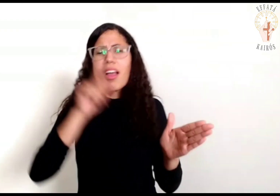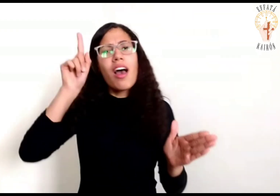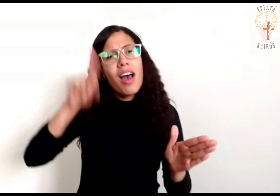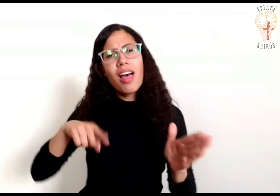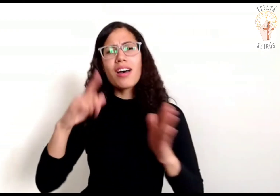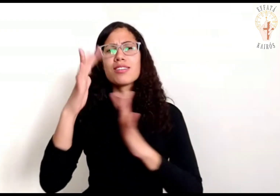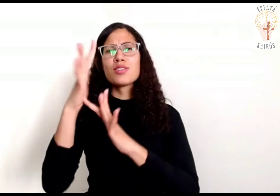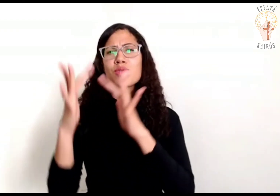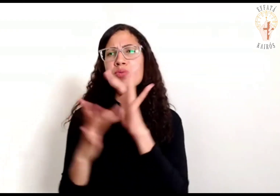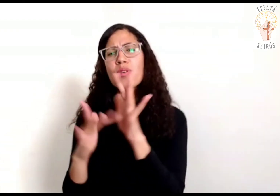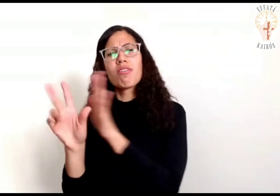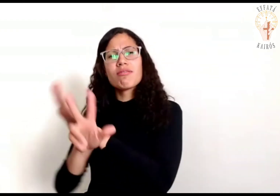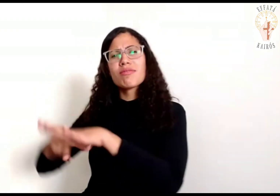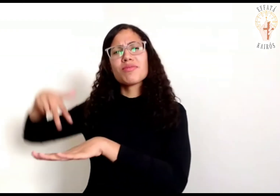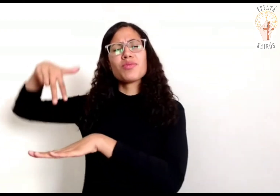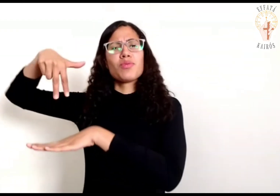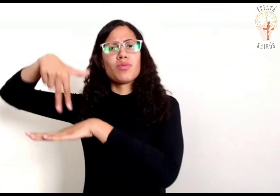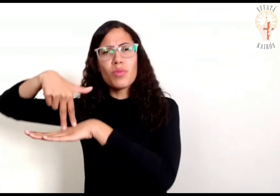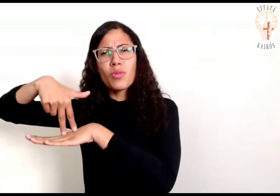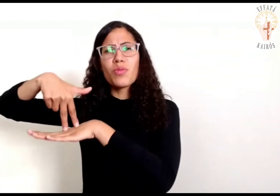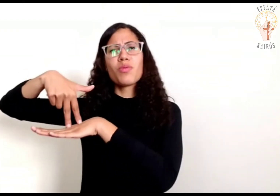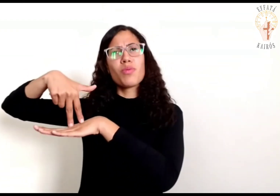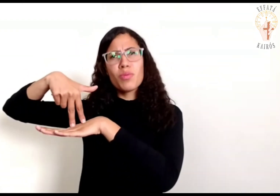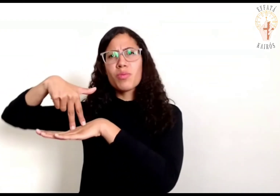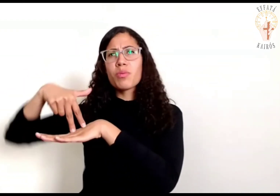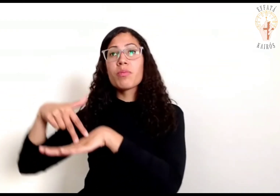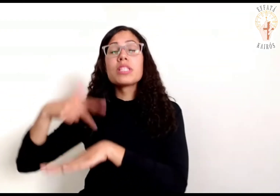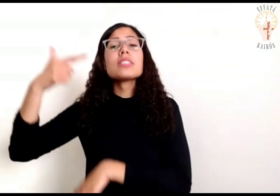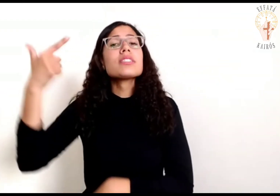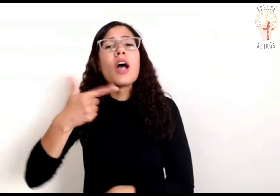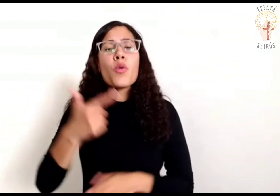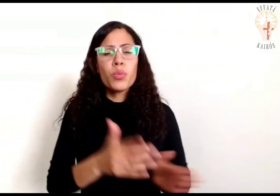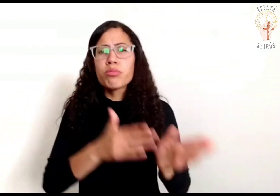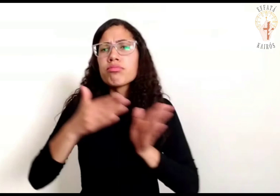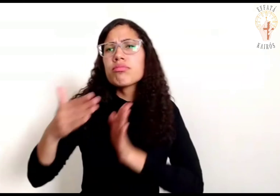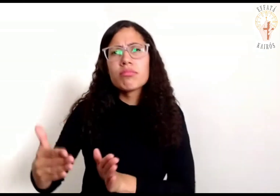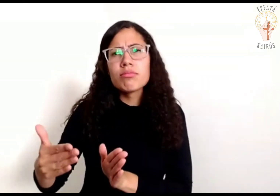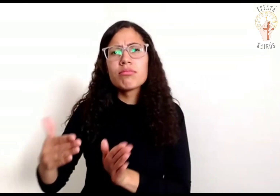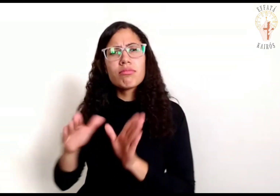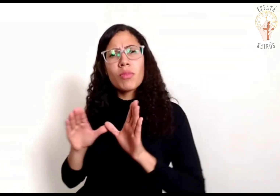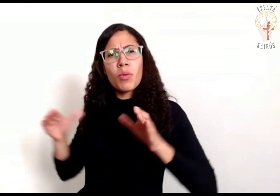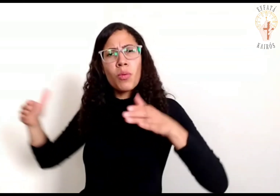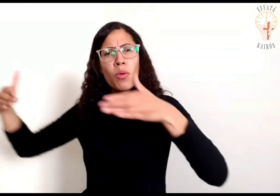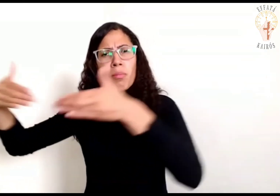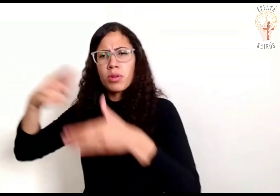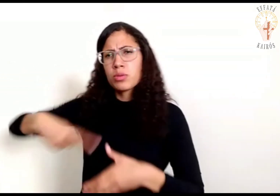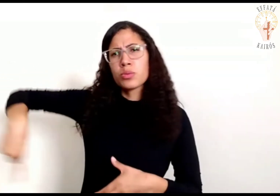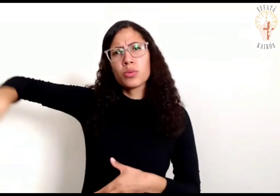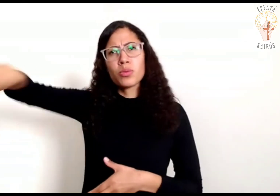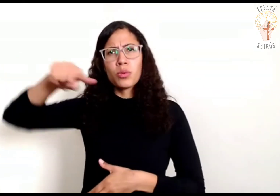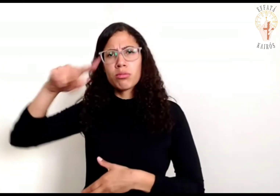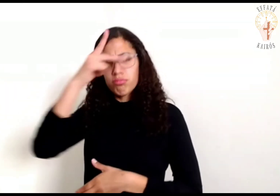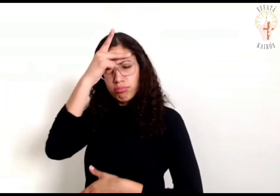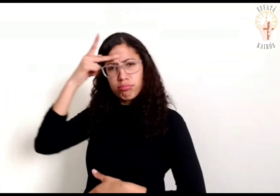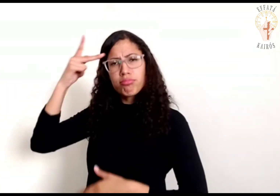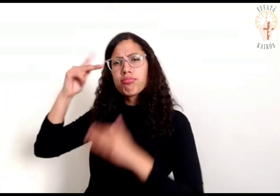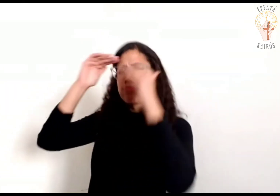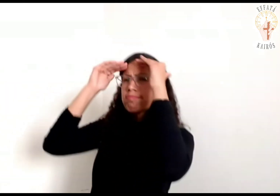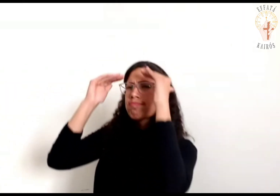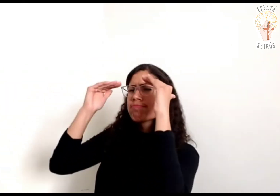Em primeiro lugar, Cristo como primícias Depois,